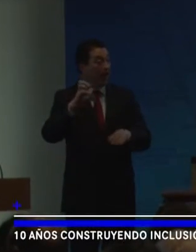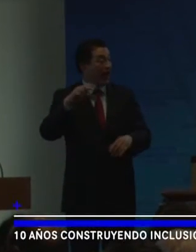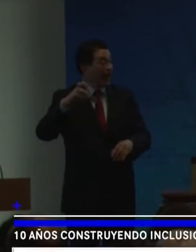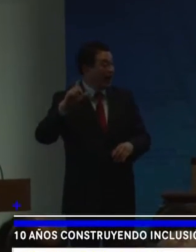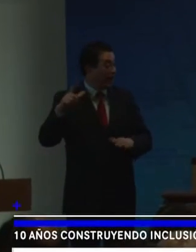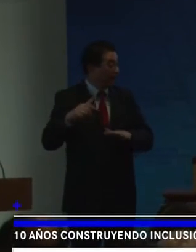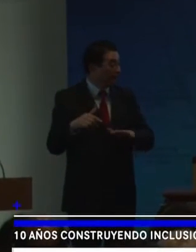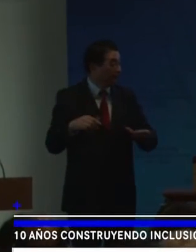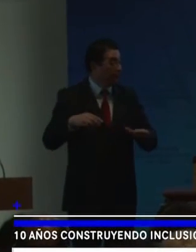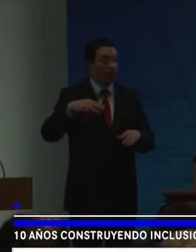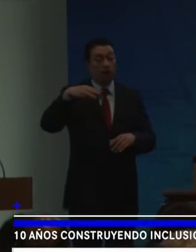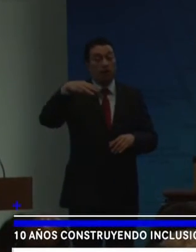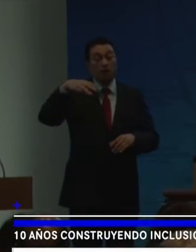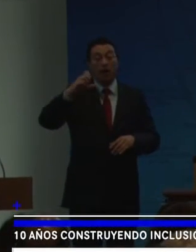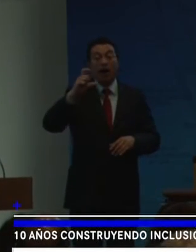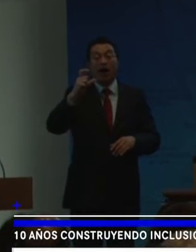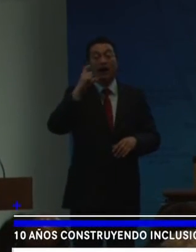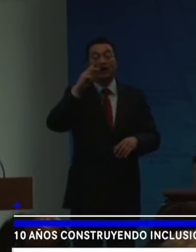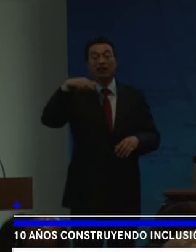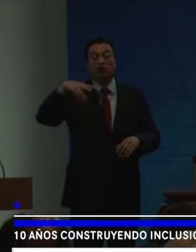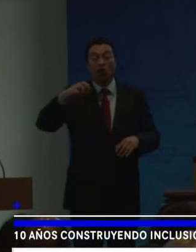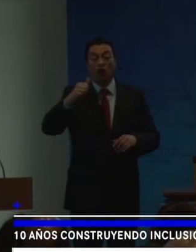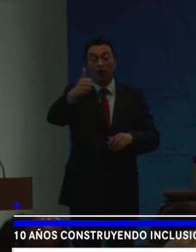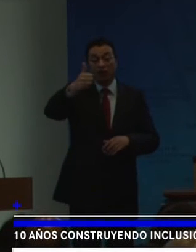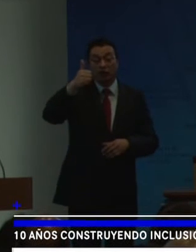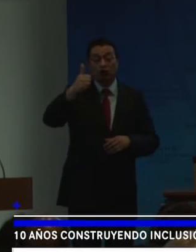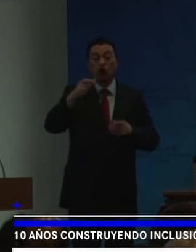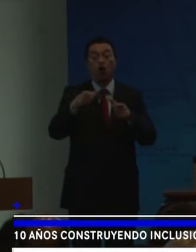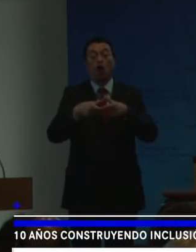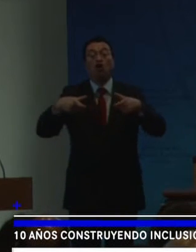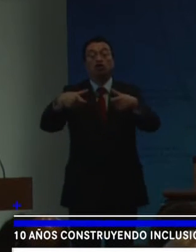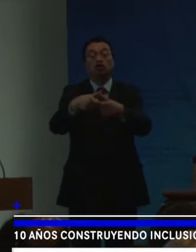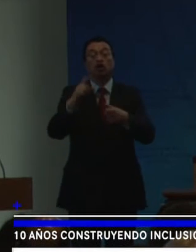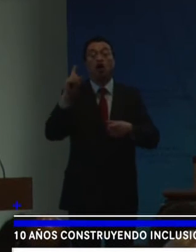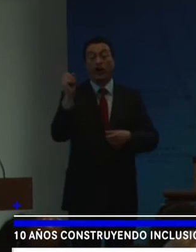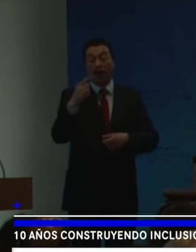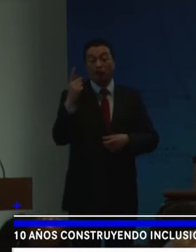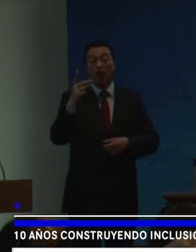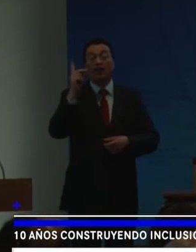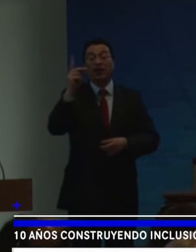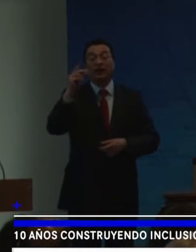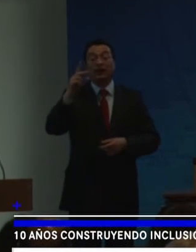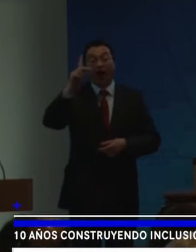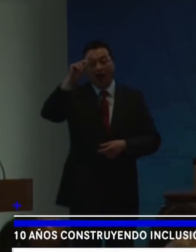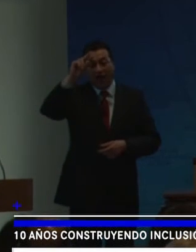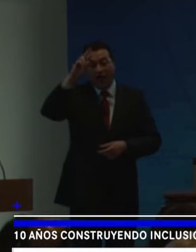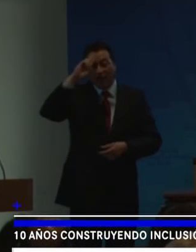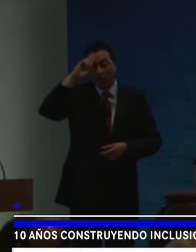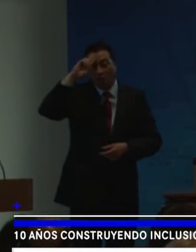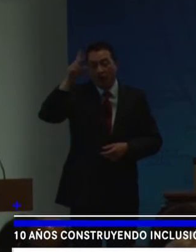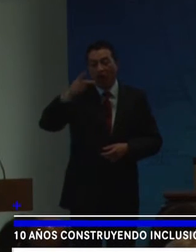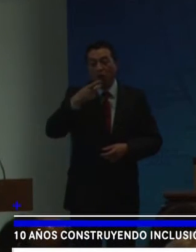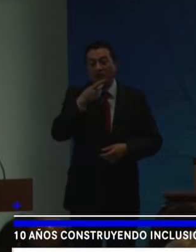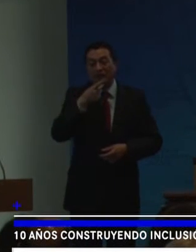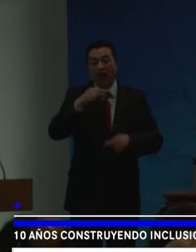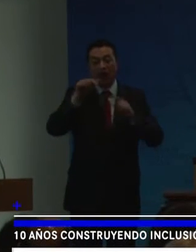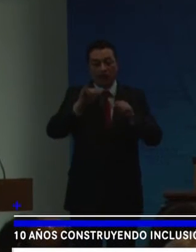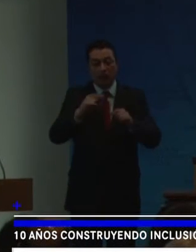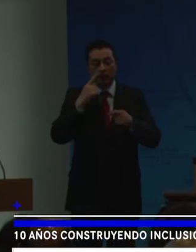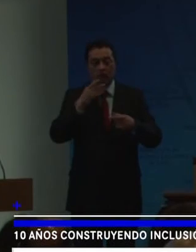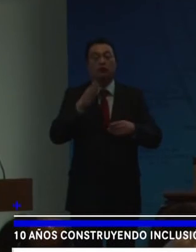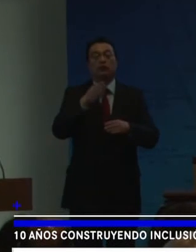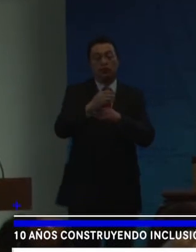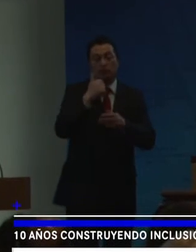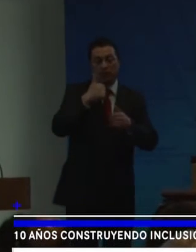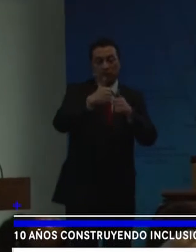Don Magino Corporal Lorenzo Director del Consejo Nacional De Discapacidad República Dominicana Y miembro del Comité Para la Eliminación